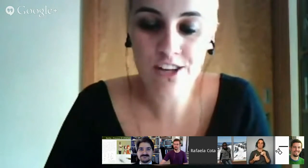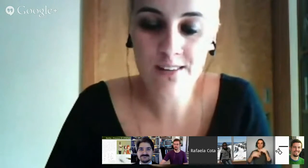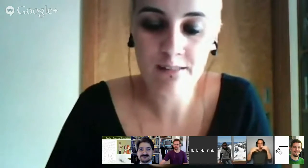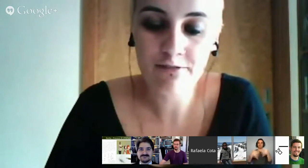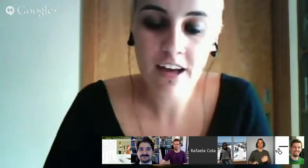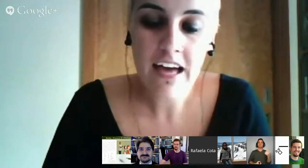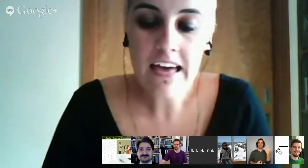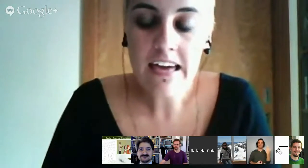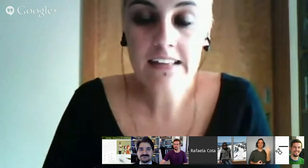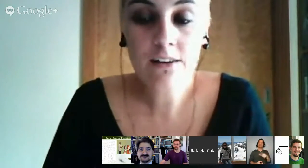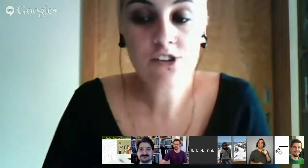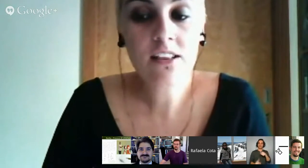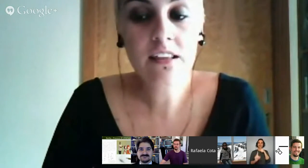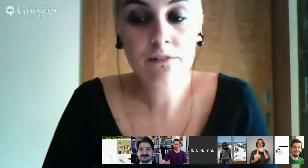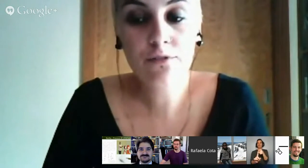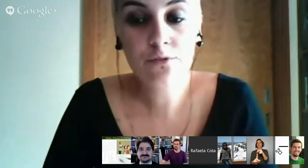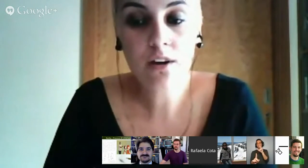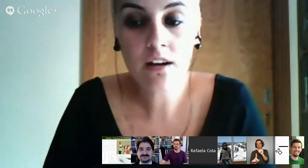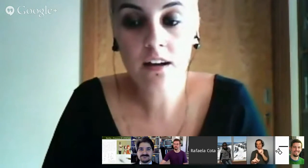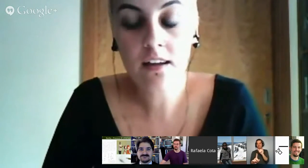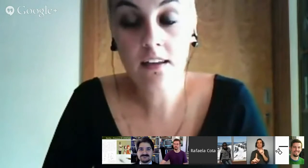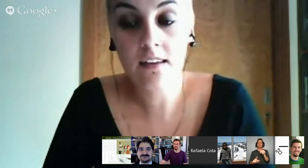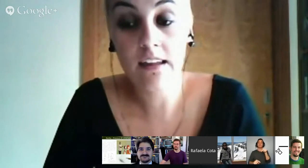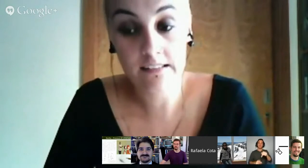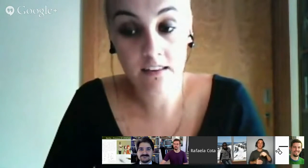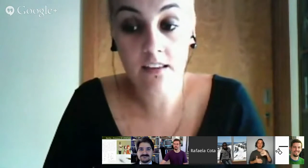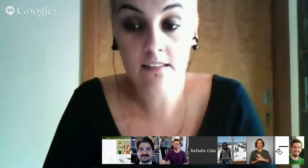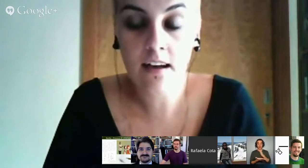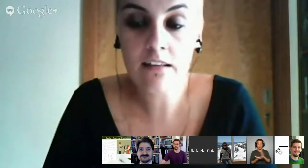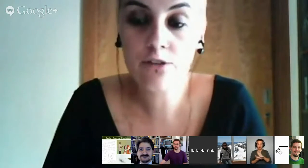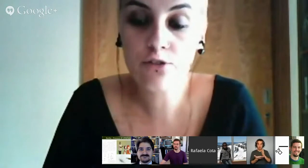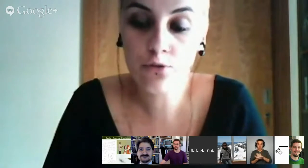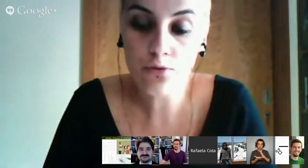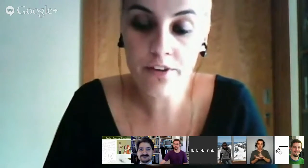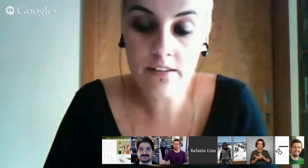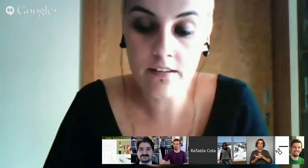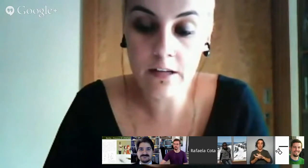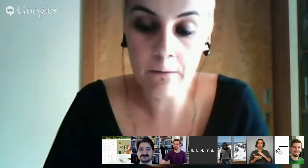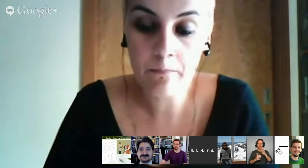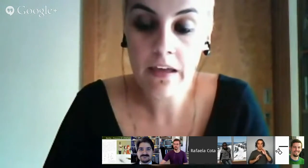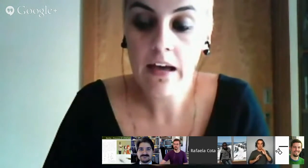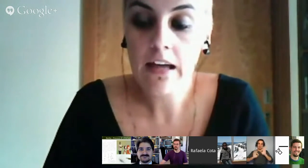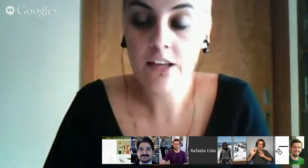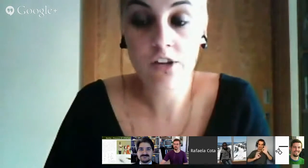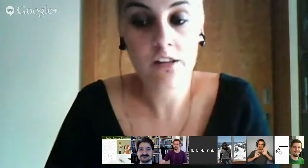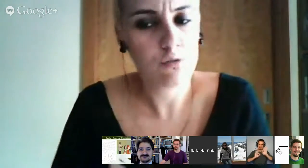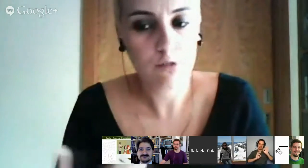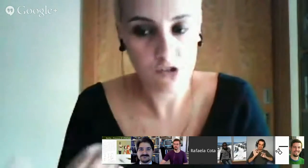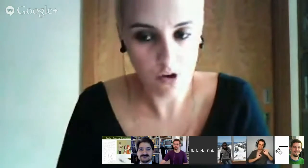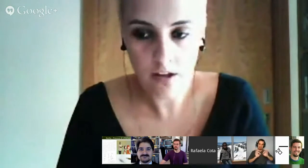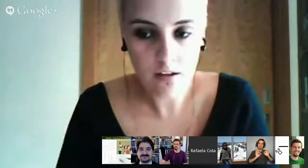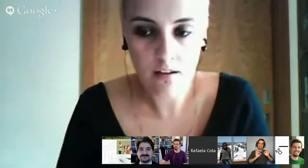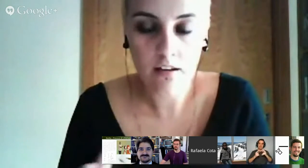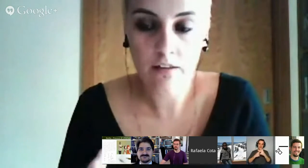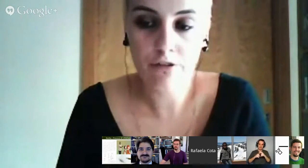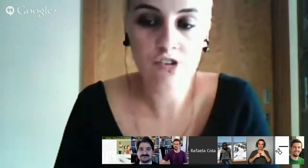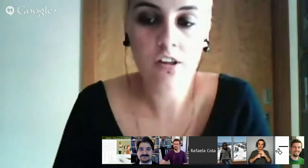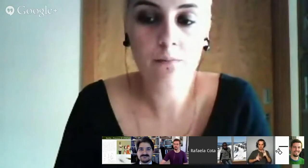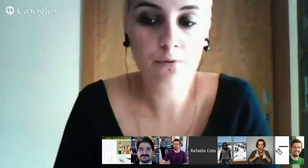objetivo. Então, este livro que irá ser editado resulta da escrita de uma história que foi escrita